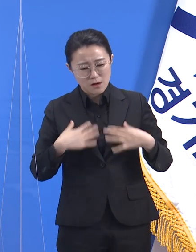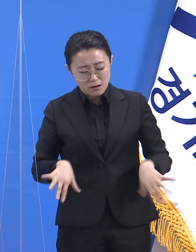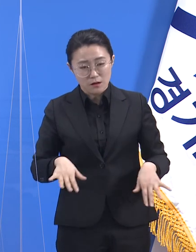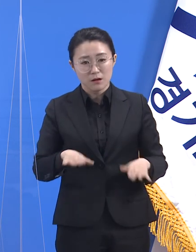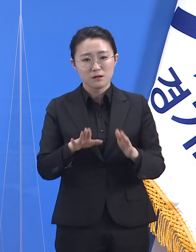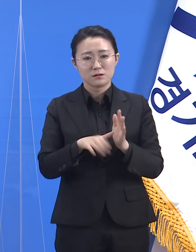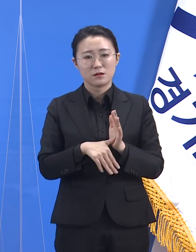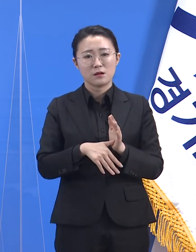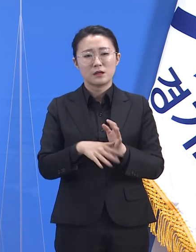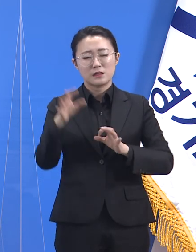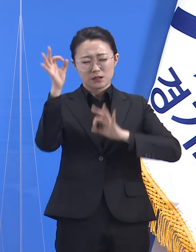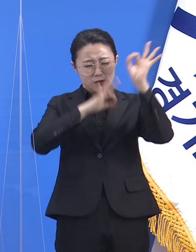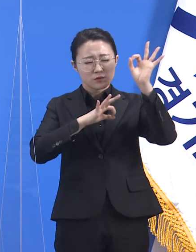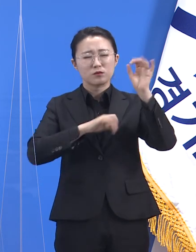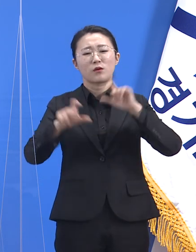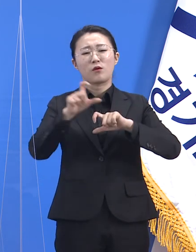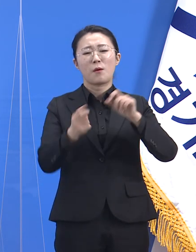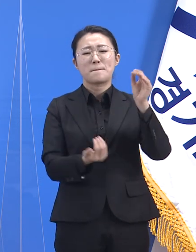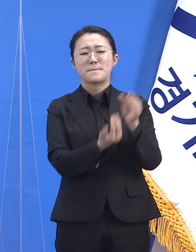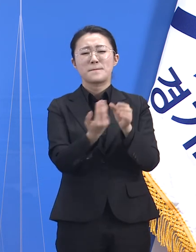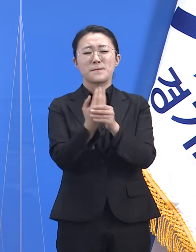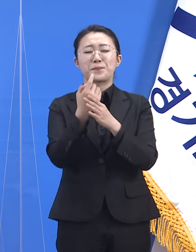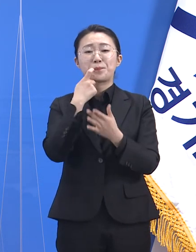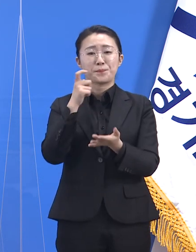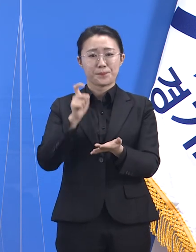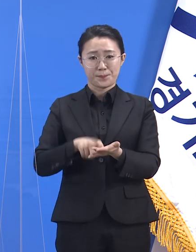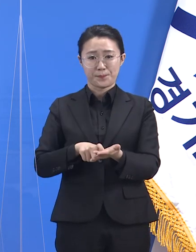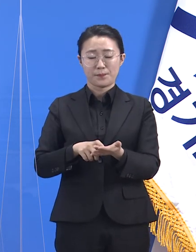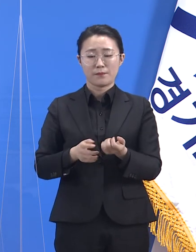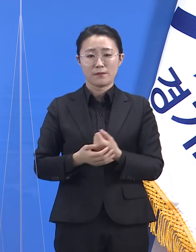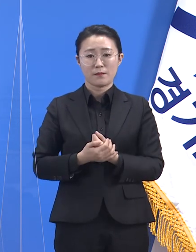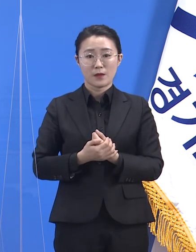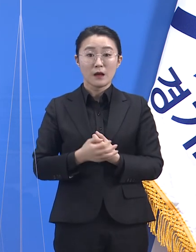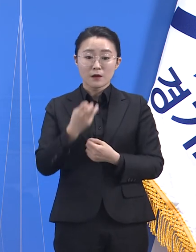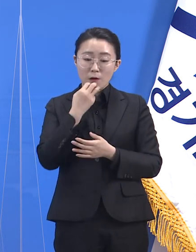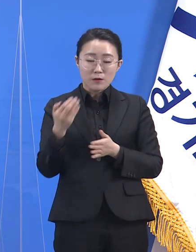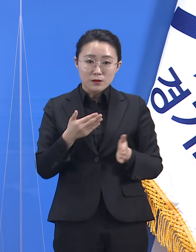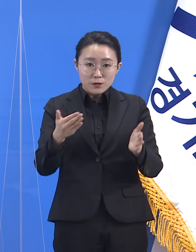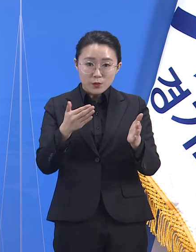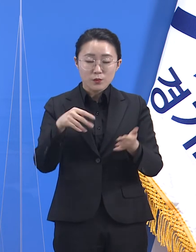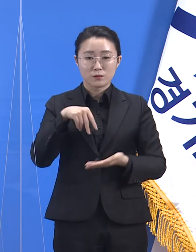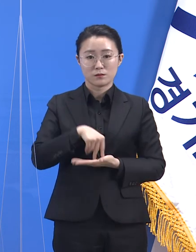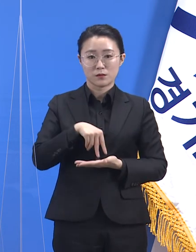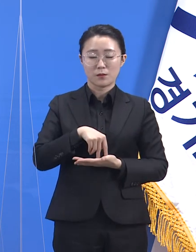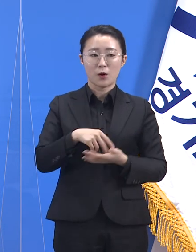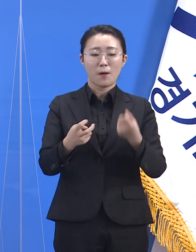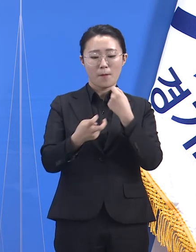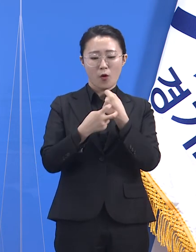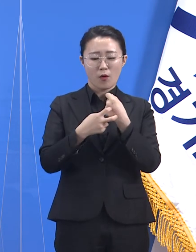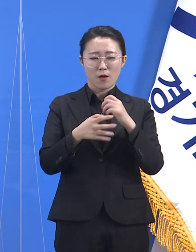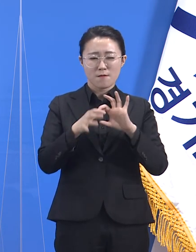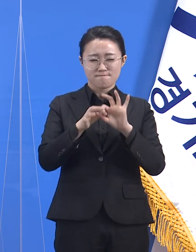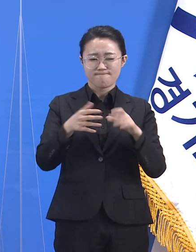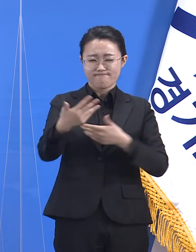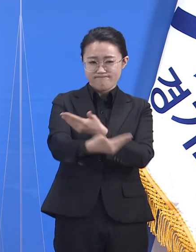도는 관내 의료기관들과의 소통을 강화하면서 필요한 지원과 철저한 관리에 노력하겠습니다.